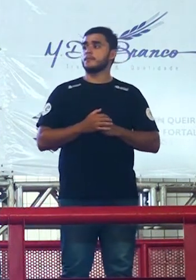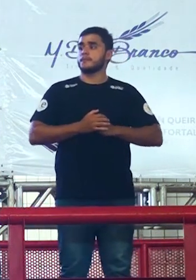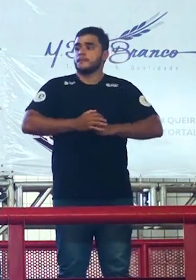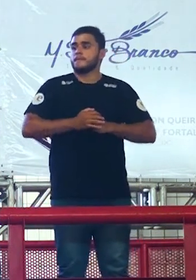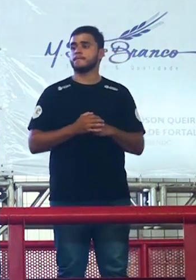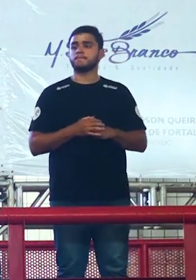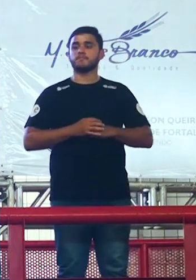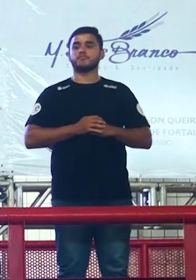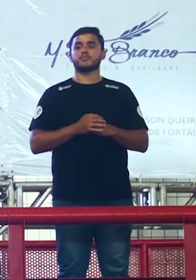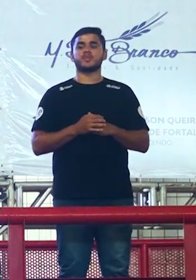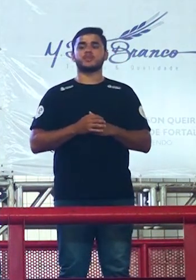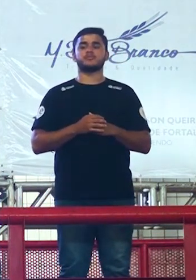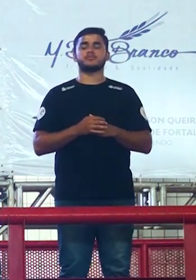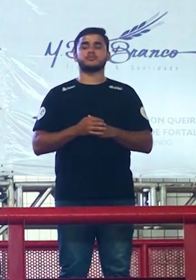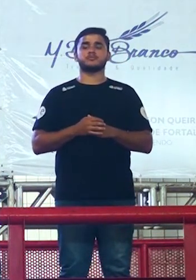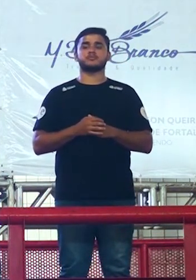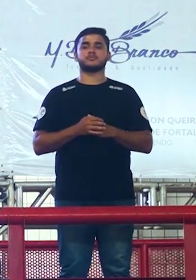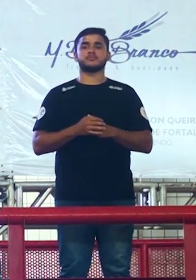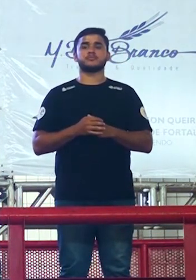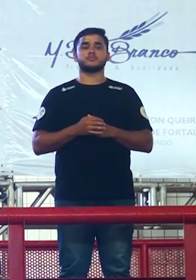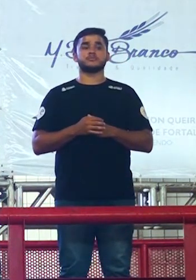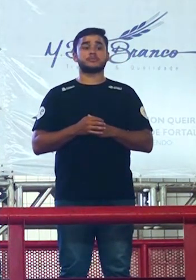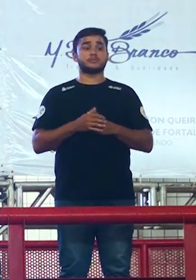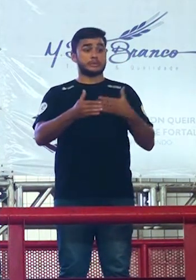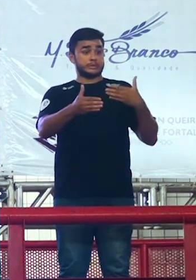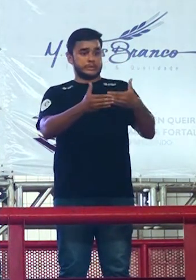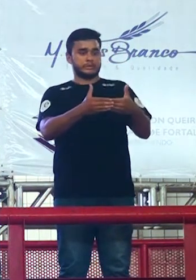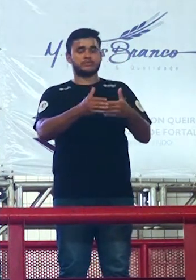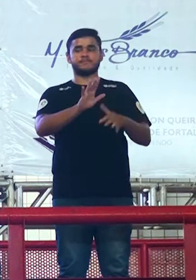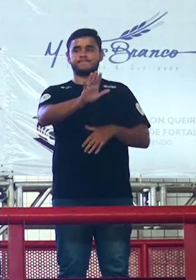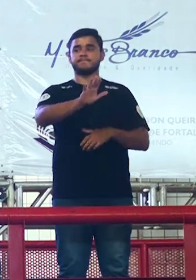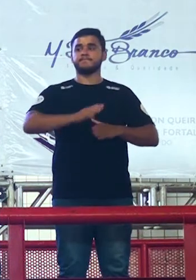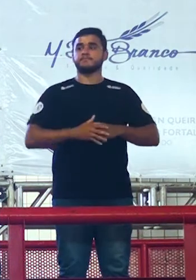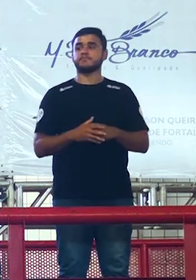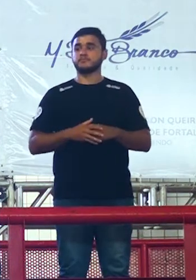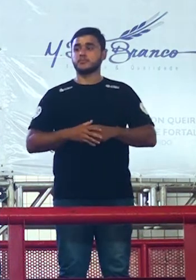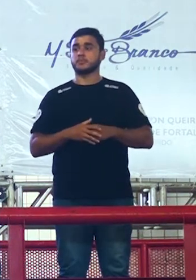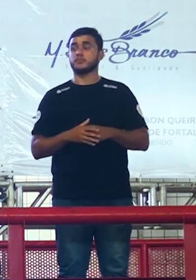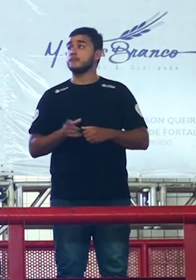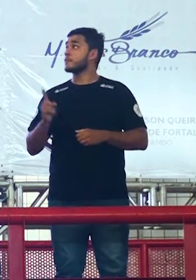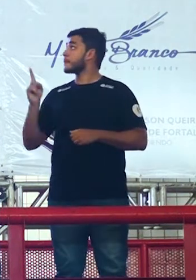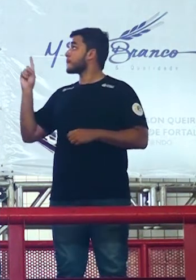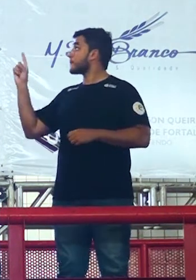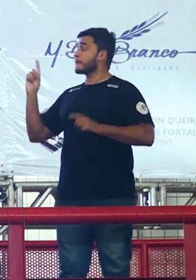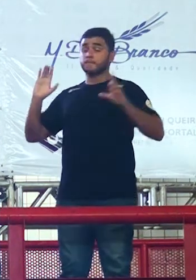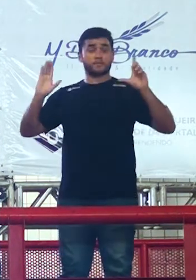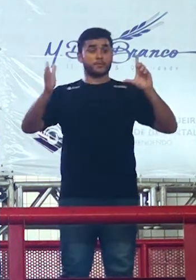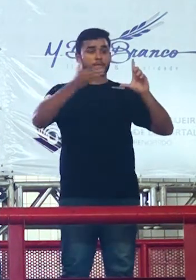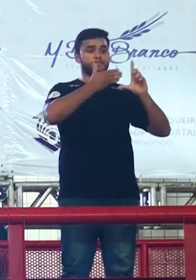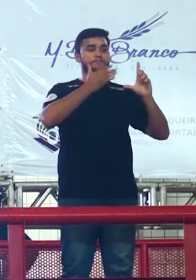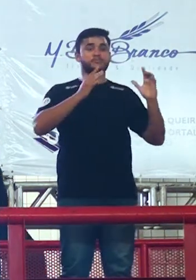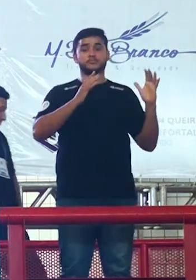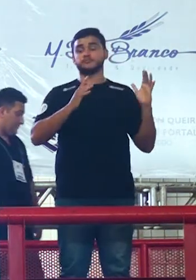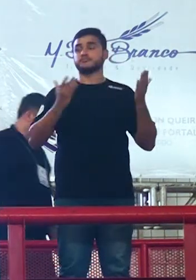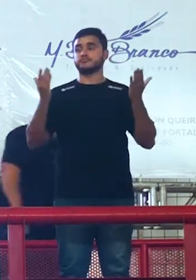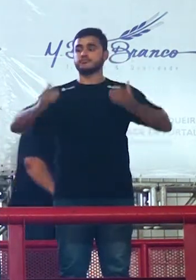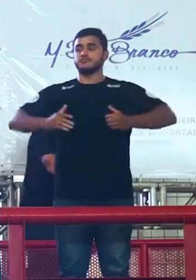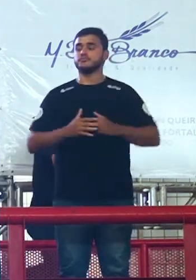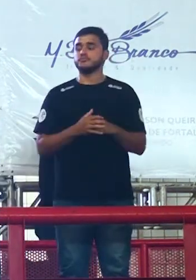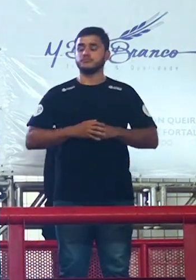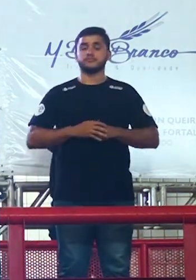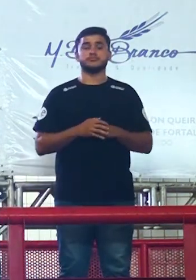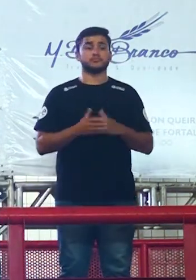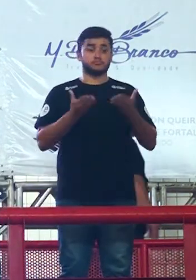oi pronto já estamos terminando aqui então chegamos ao nosso último slide e